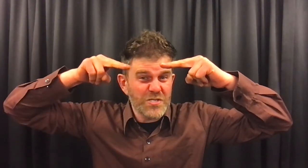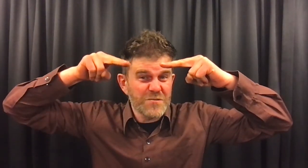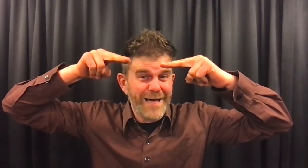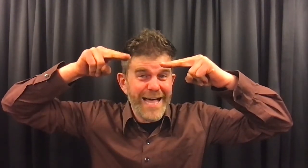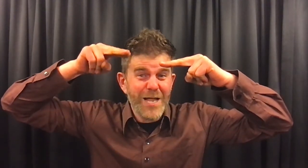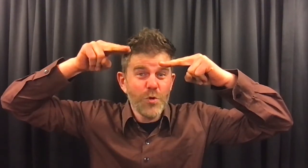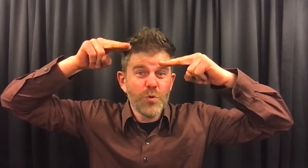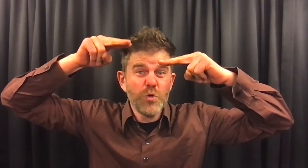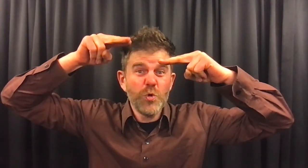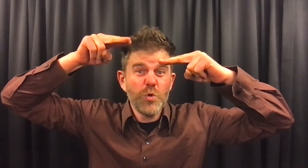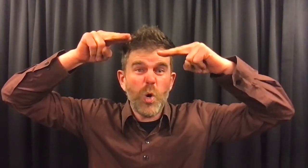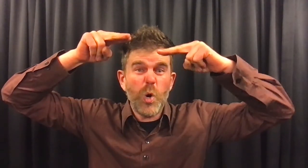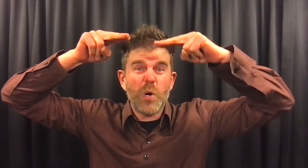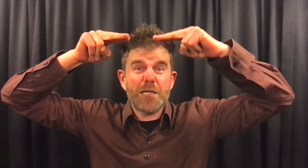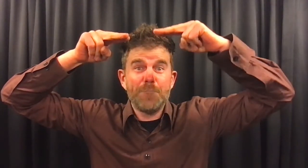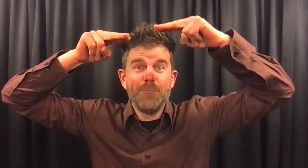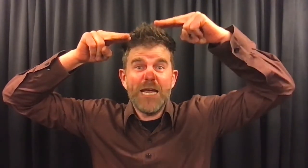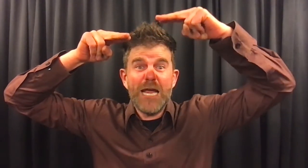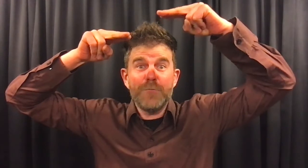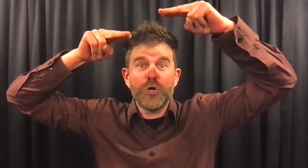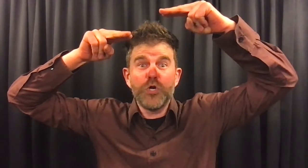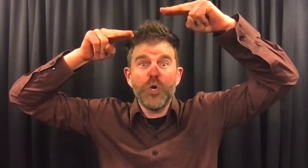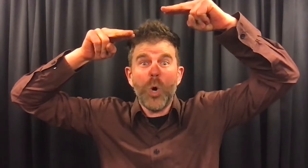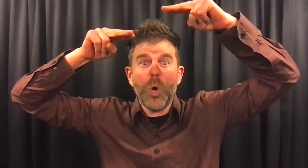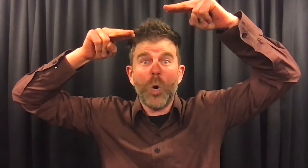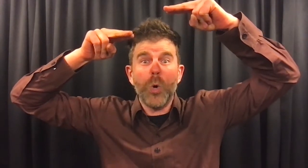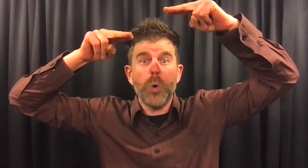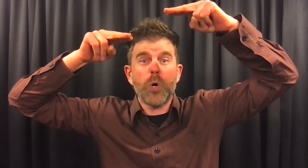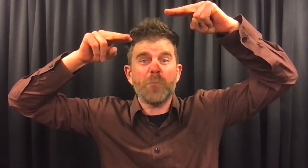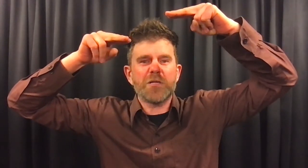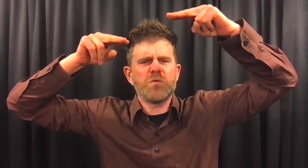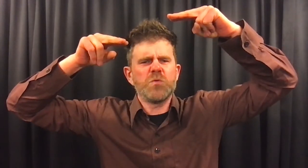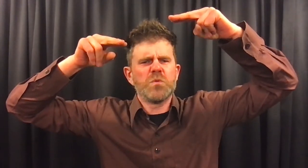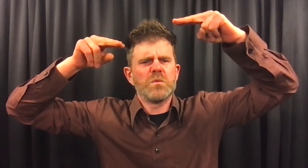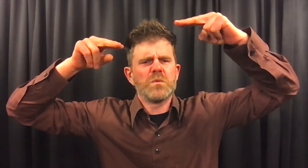zwaaluwen nog hoger. De meeuwen nog hoger. toen...